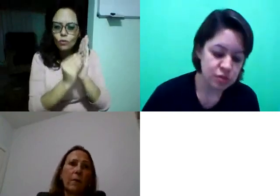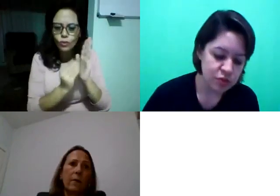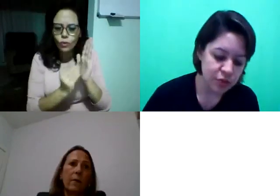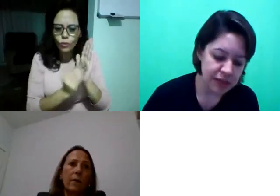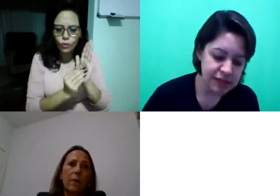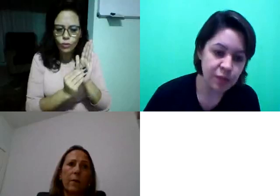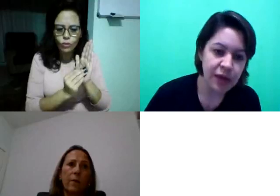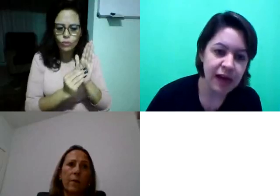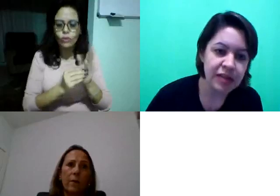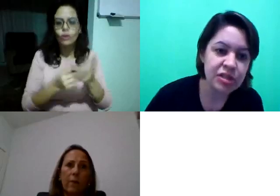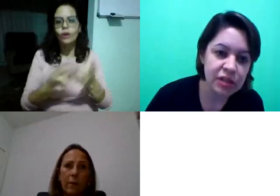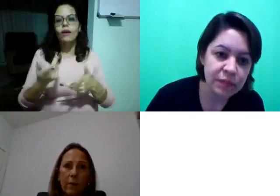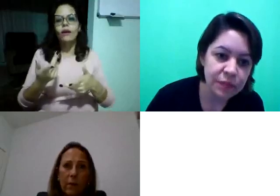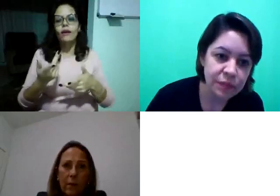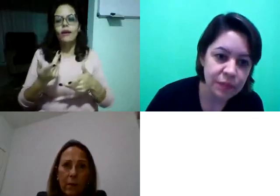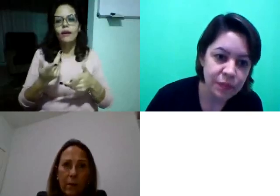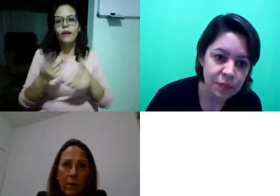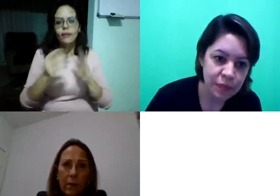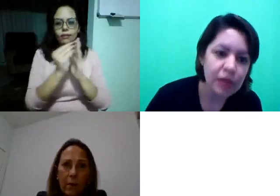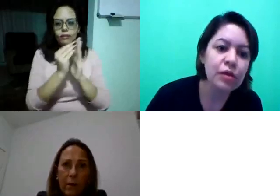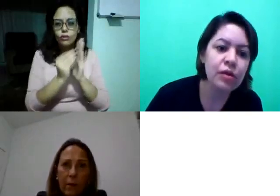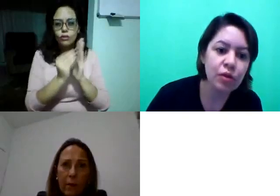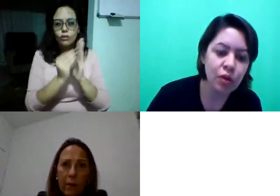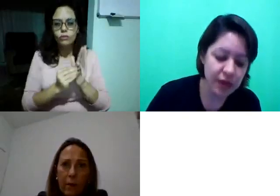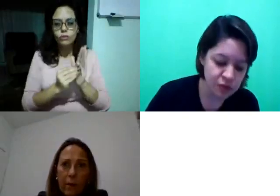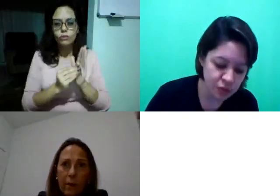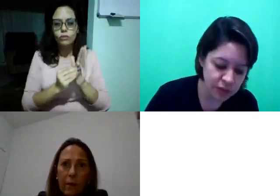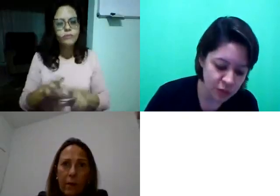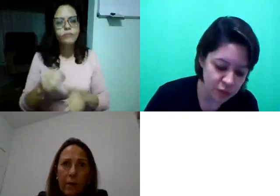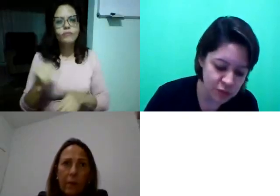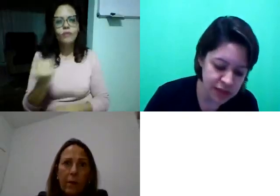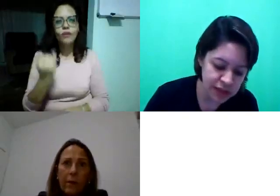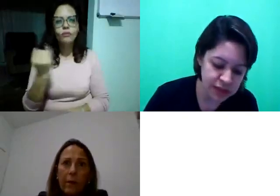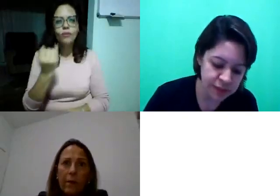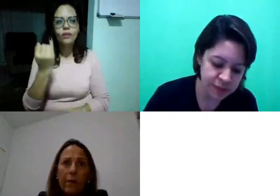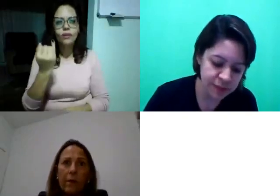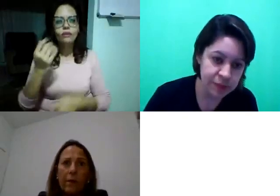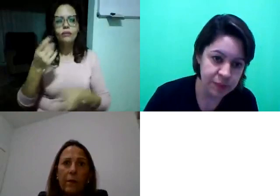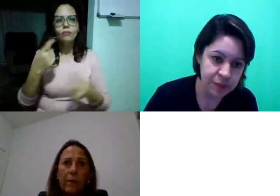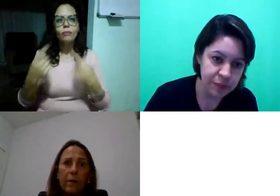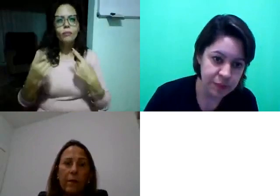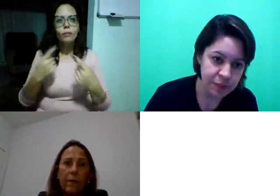sobre a questão prática e colocarem os conteúdos ali.